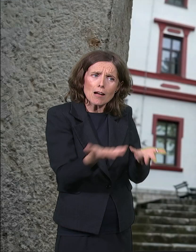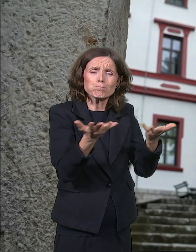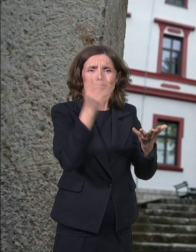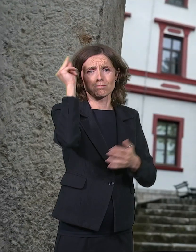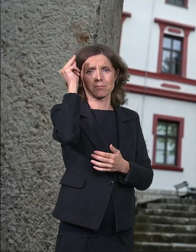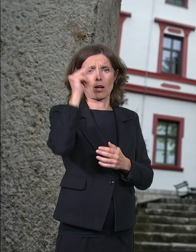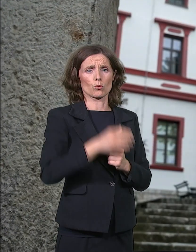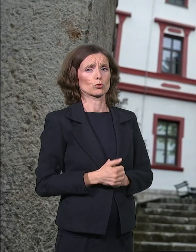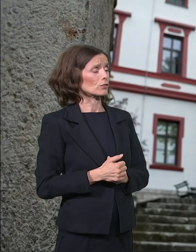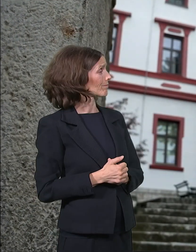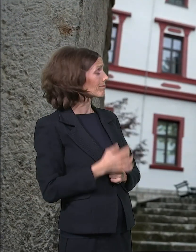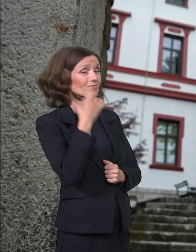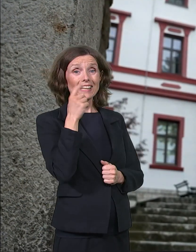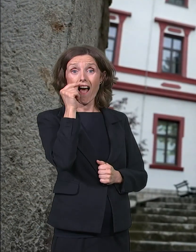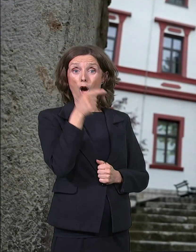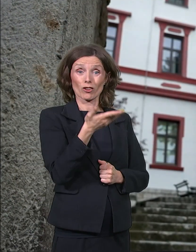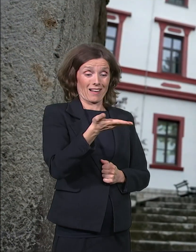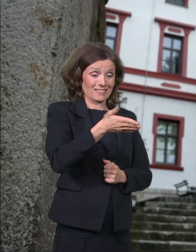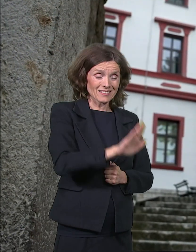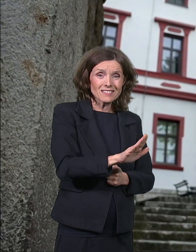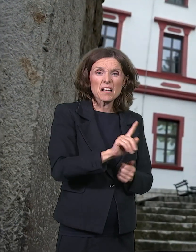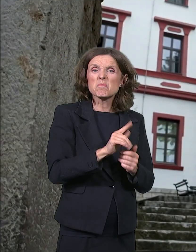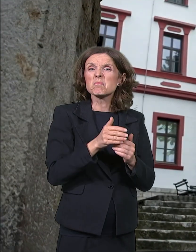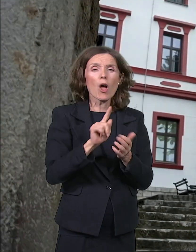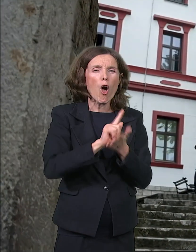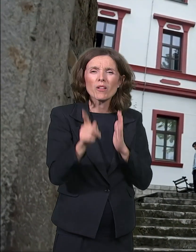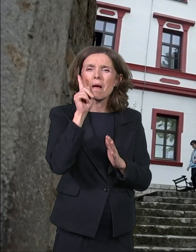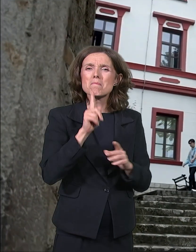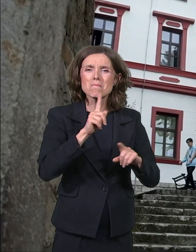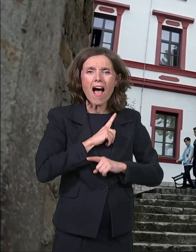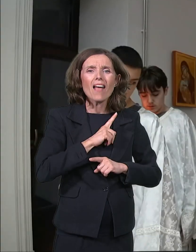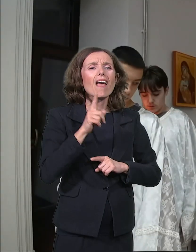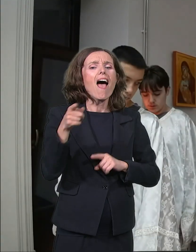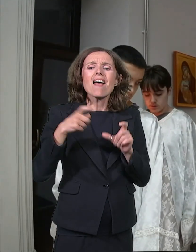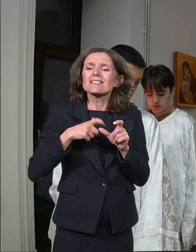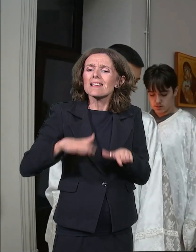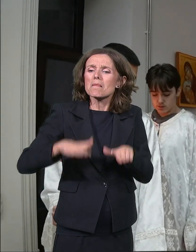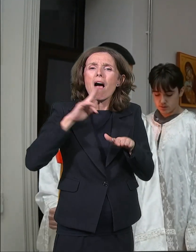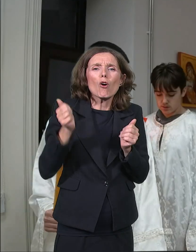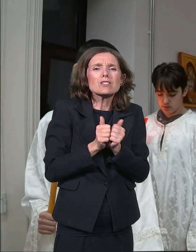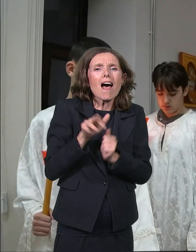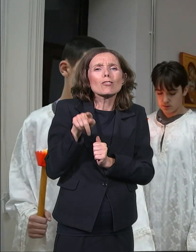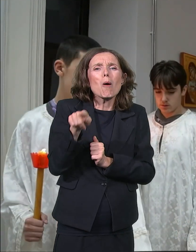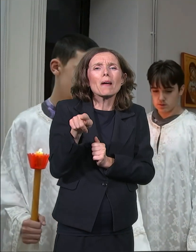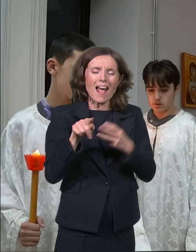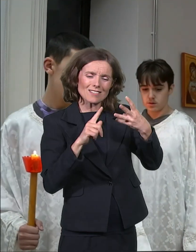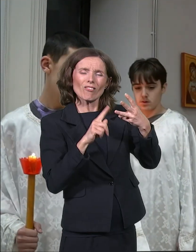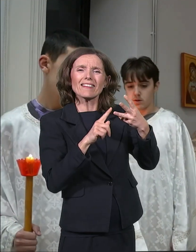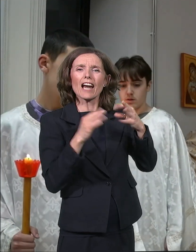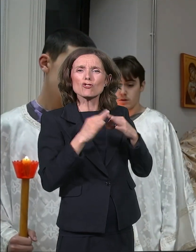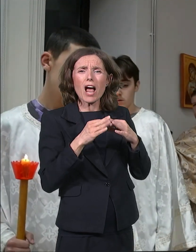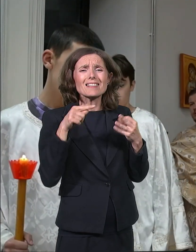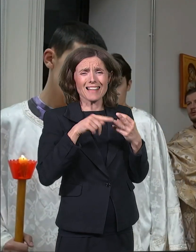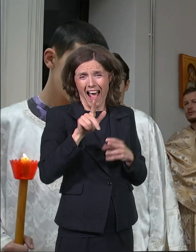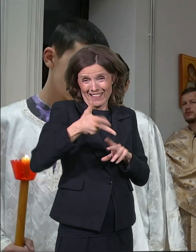Nedugo po očevoj smrti preminula je i majka, pa je sima rastao uz trećeg brata Aksentija, koji se vrlo mlad zamonaši u crkvi